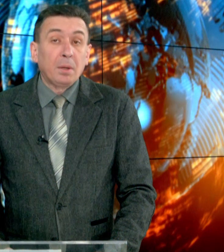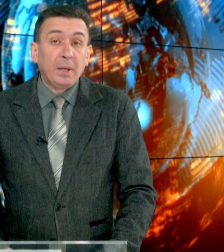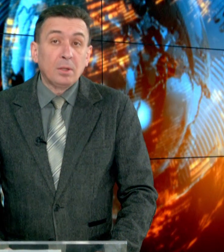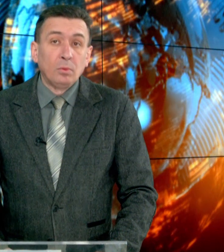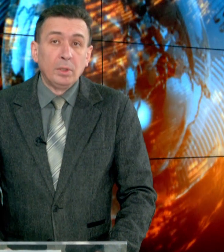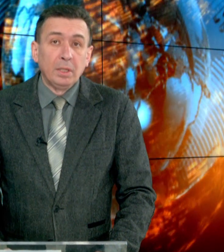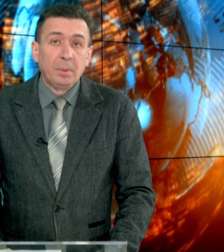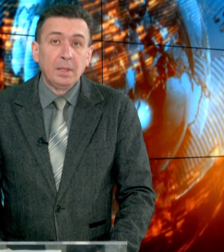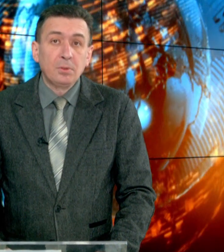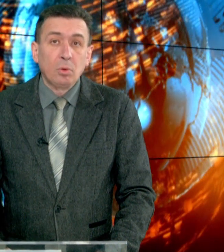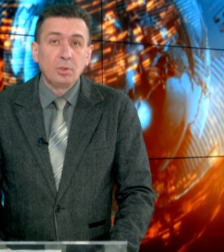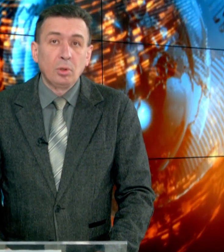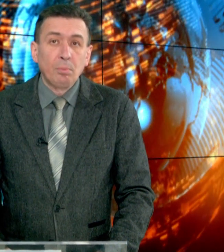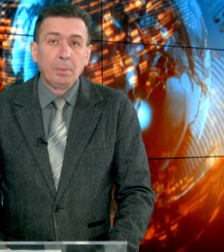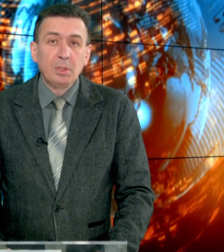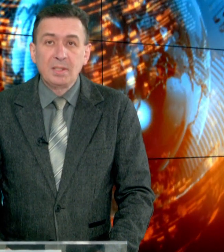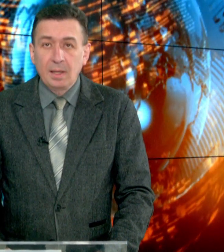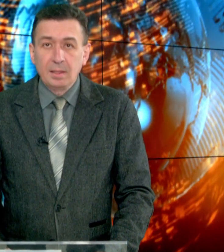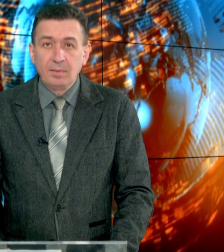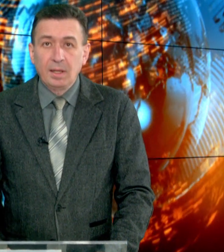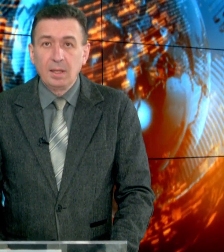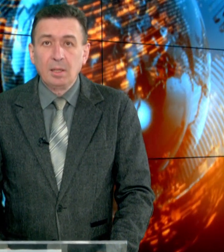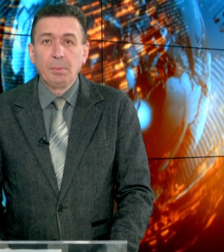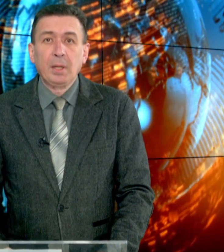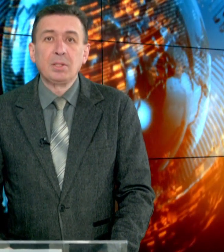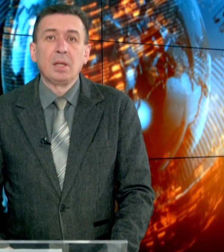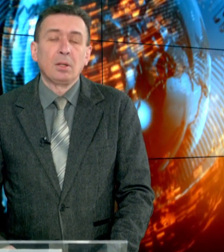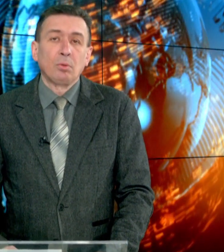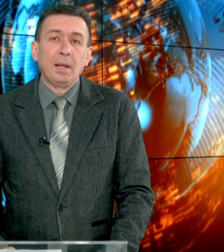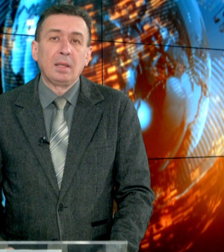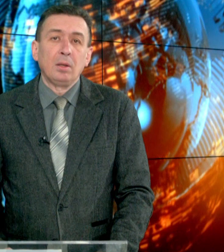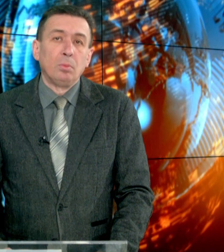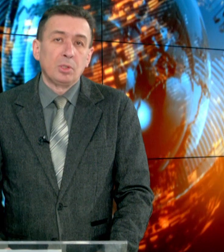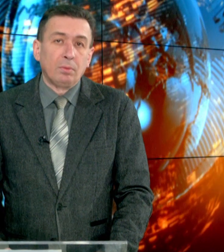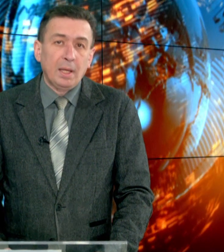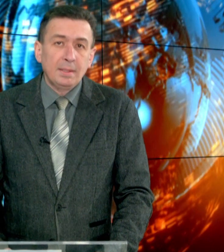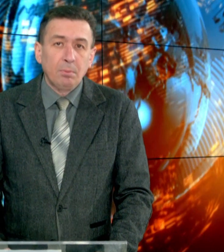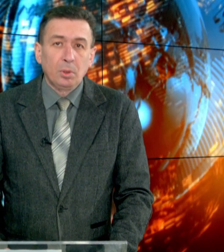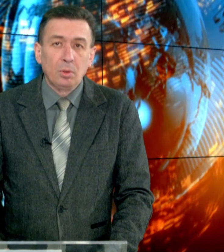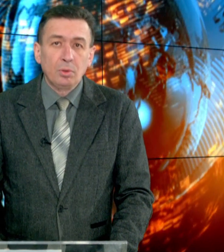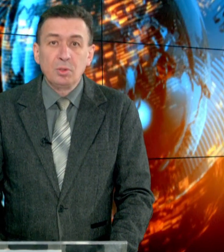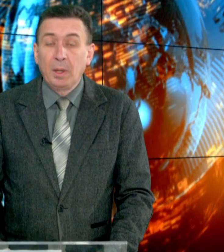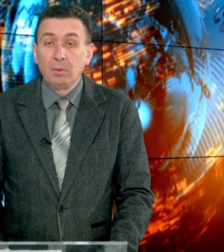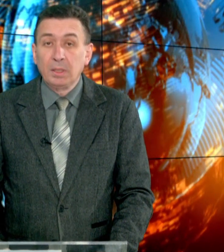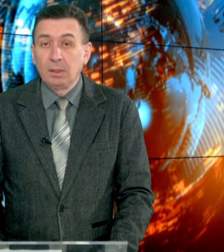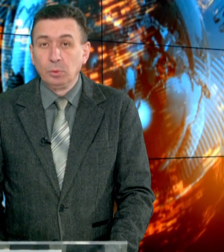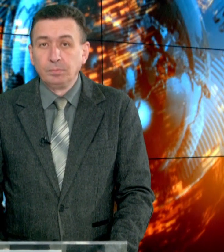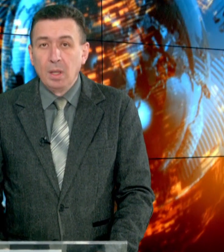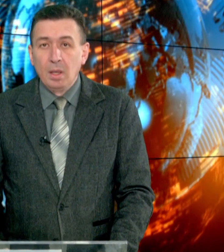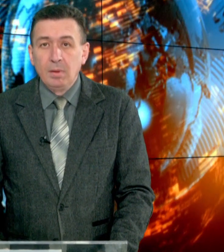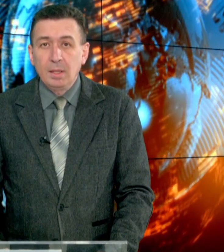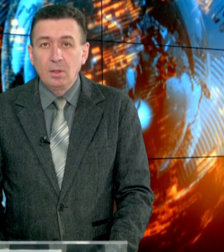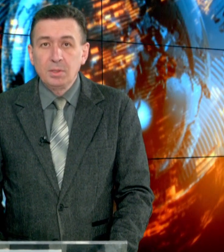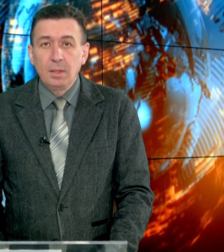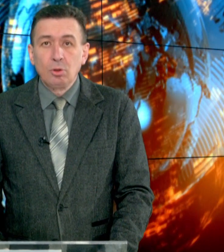Прикарпаття у вогні. Палії сухостою, попри численні звернення та попередження рятувальників і уможновладців, продовжують спалювати траву.